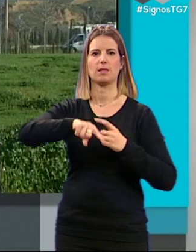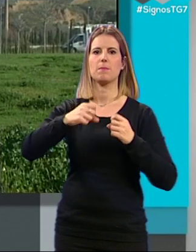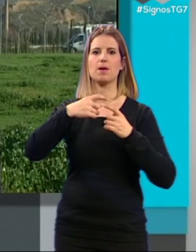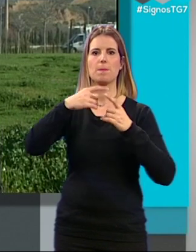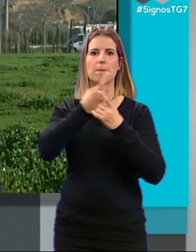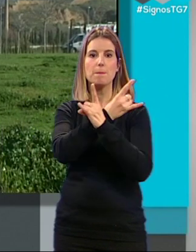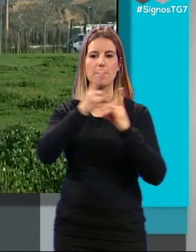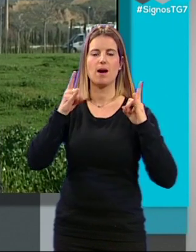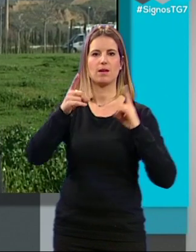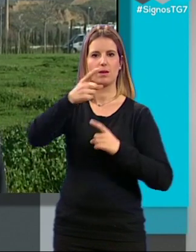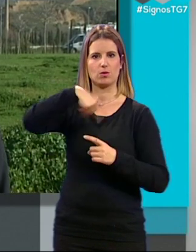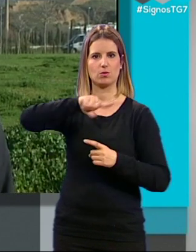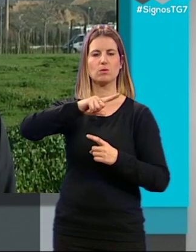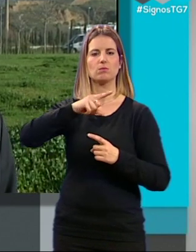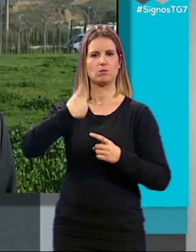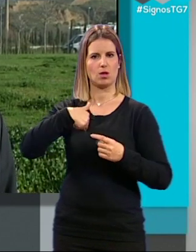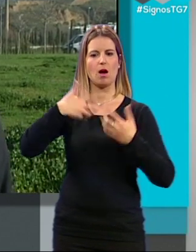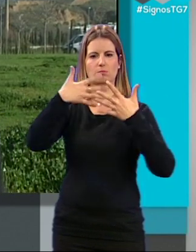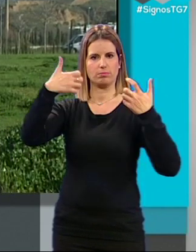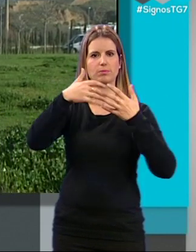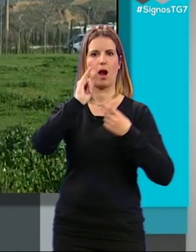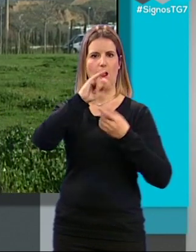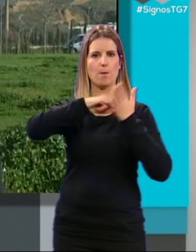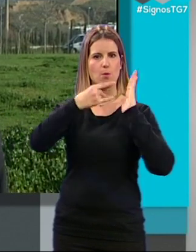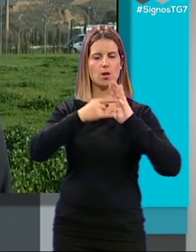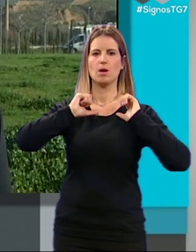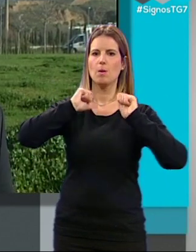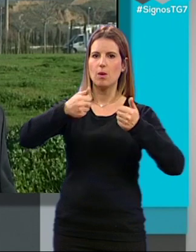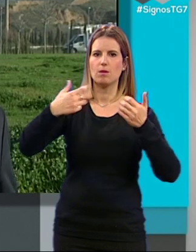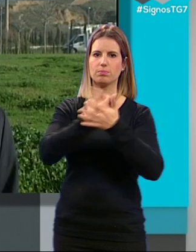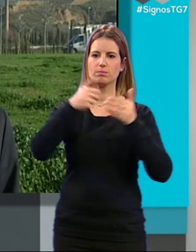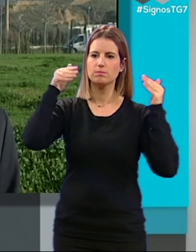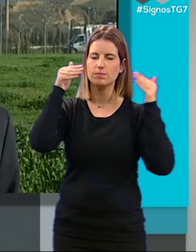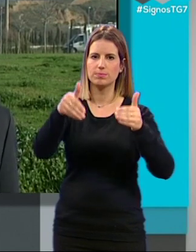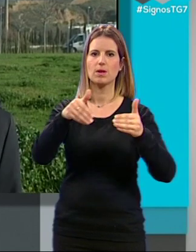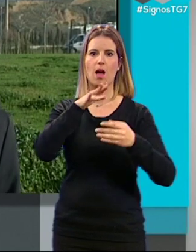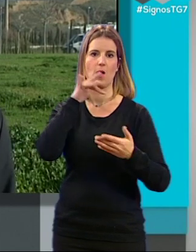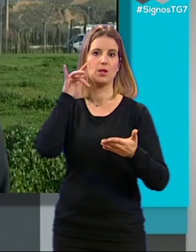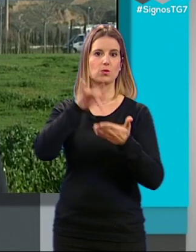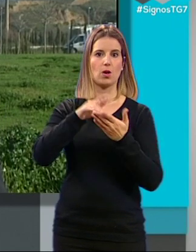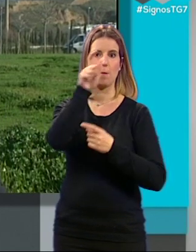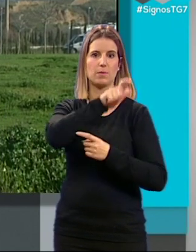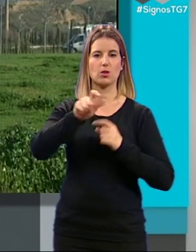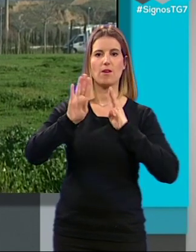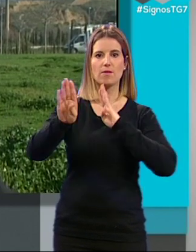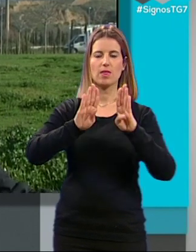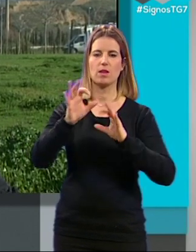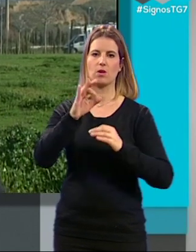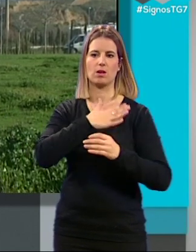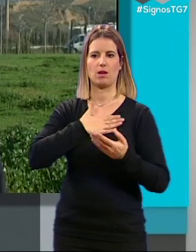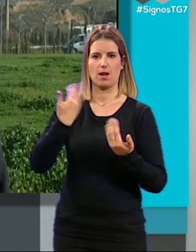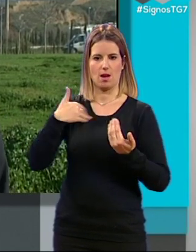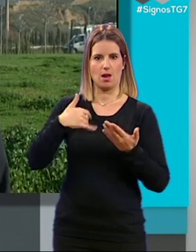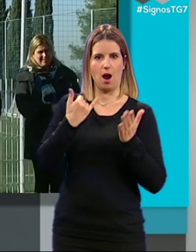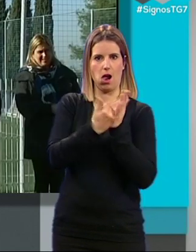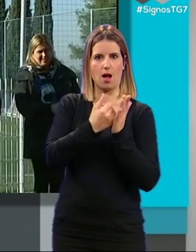que nosotros, además, no solo dejamos redactado el proyecto, iniciamos todas las actuaciones, y ahora, pues, los vecinos lo que están demandando es que se cumpla con lo que ya